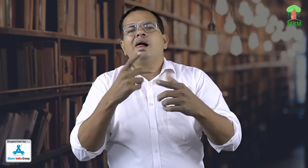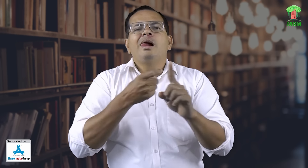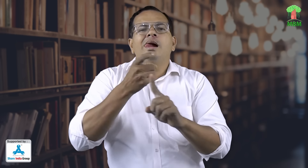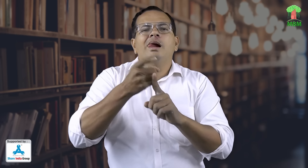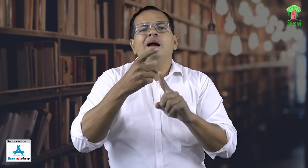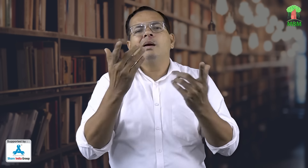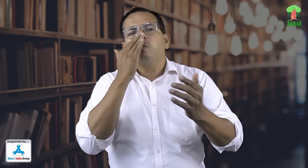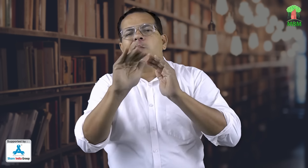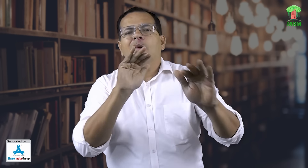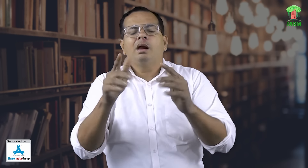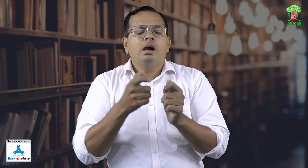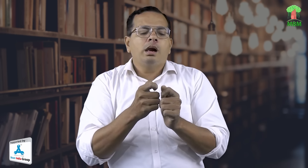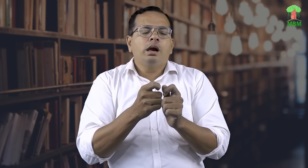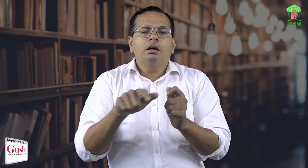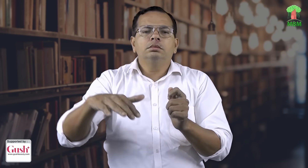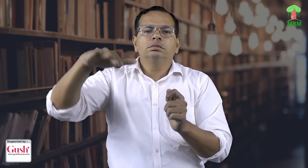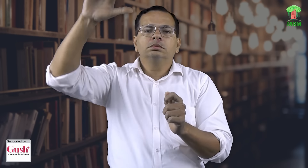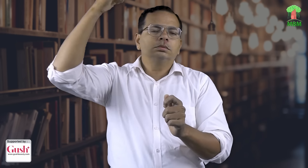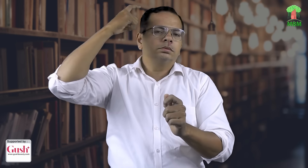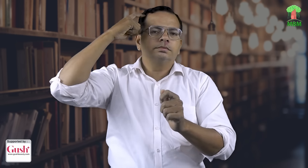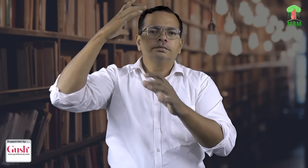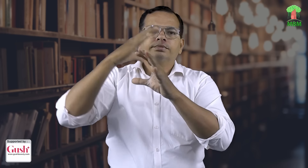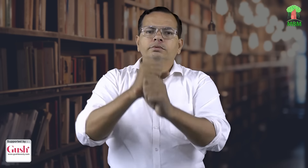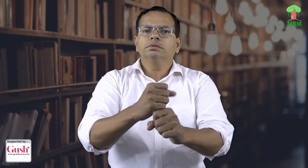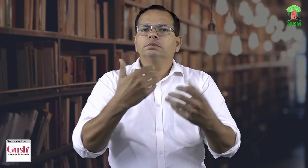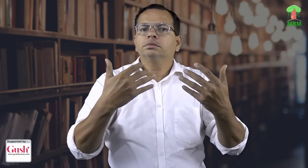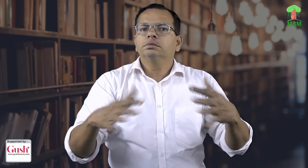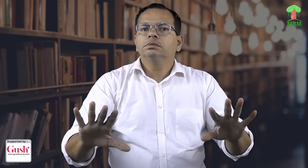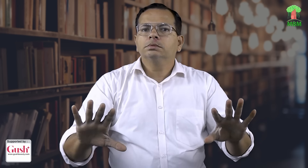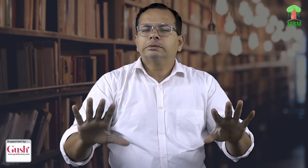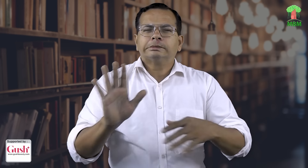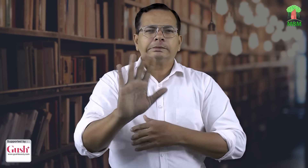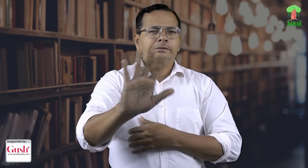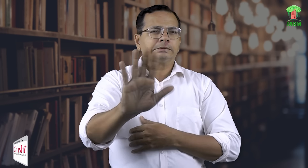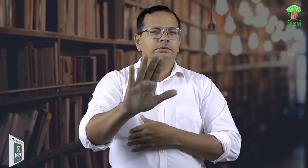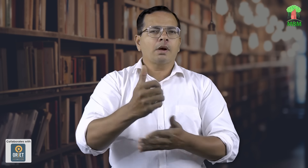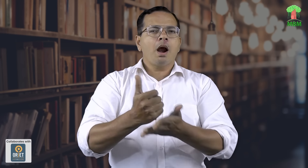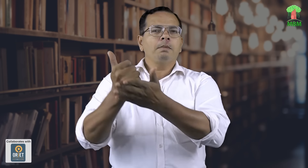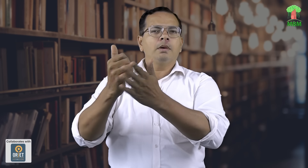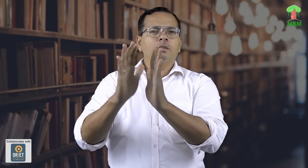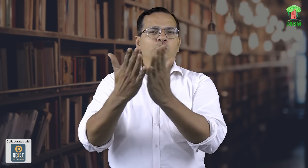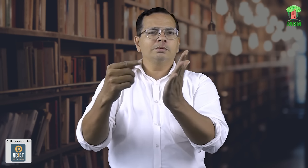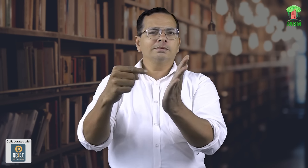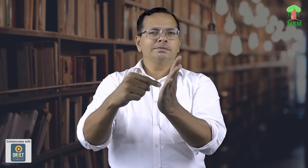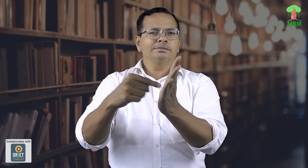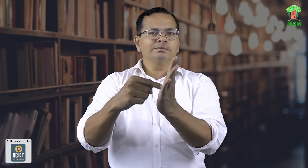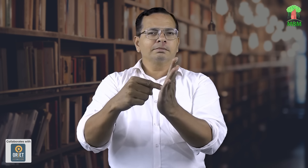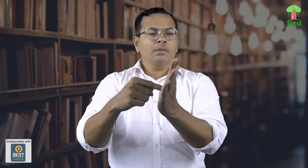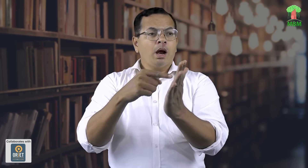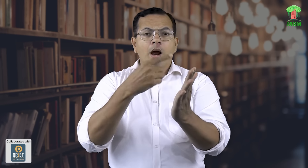खेलना वीडियो बनाना मस्ती बजाग करना बस मोबाइल में यही चलता है उसकी उनकी बुरी आदत लग जाती है तो जादा बैतर